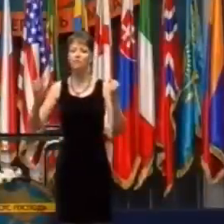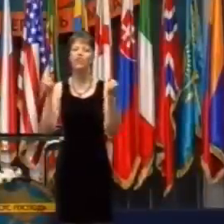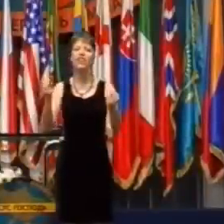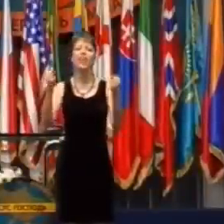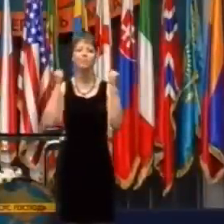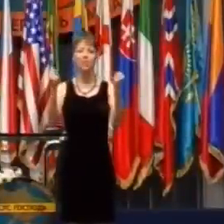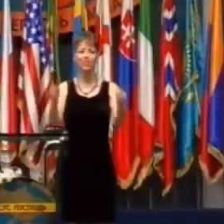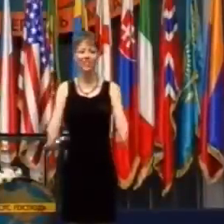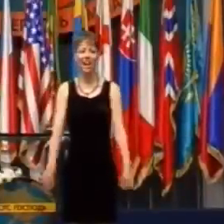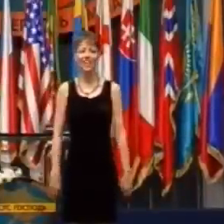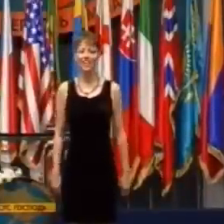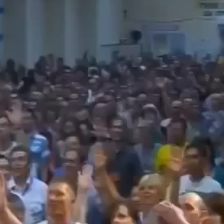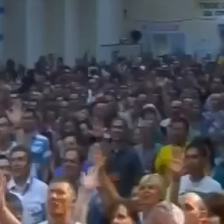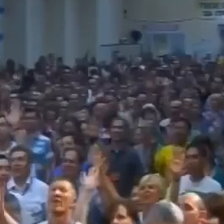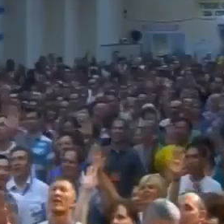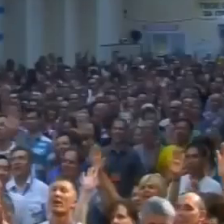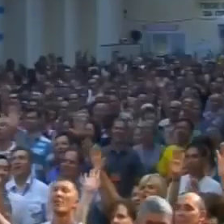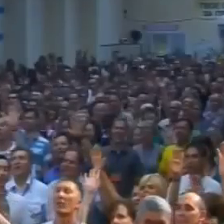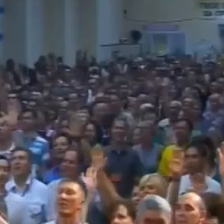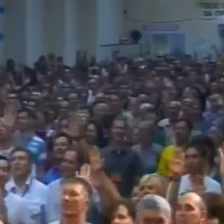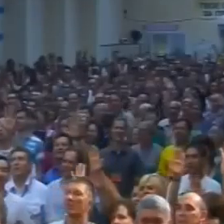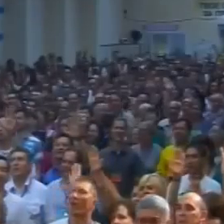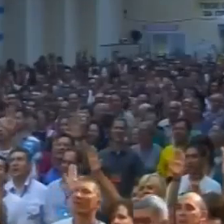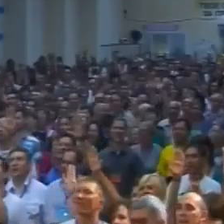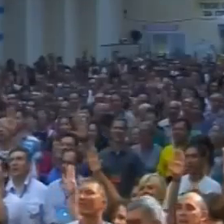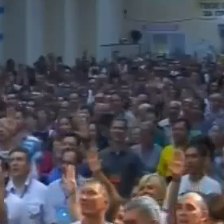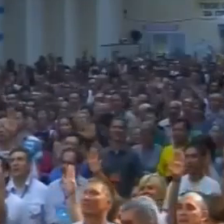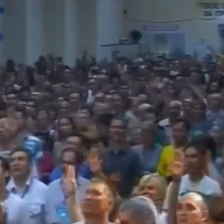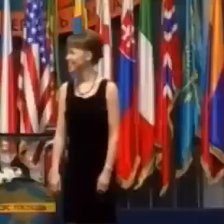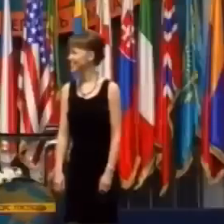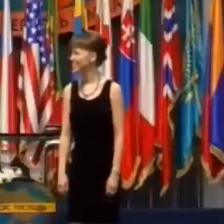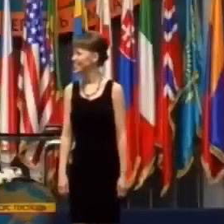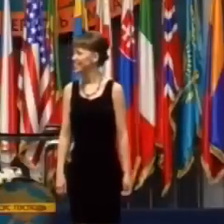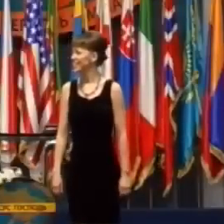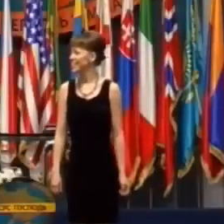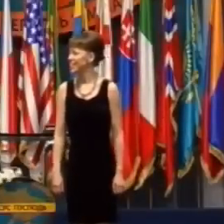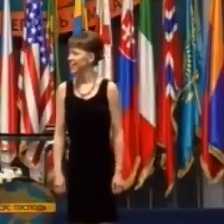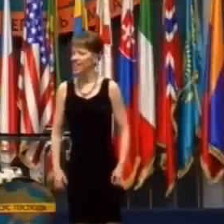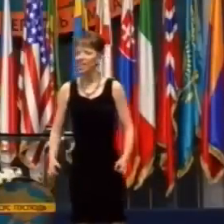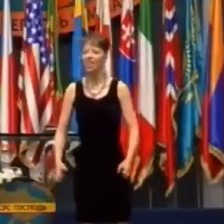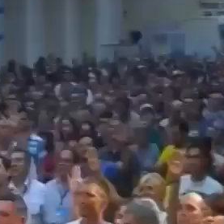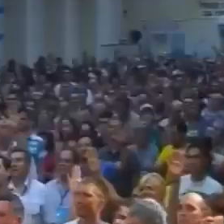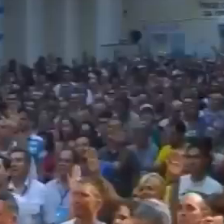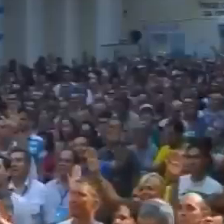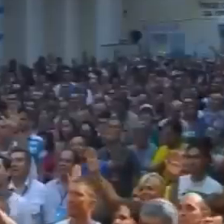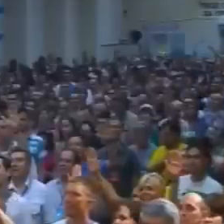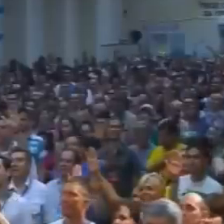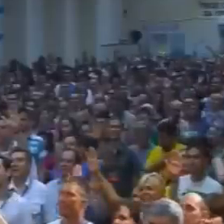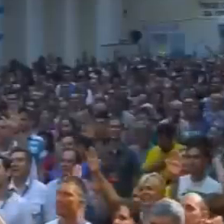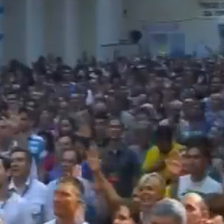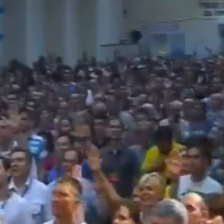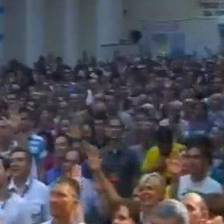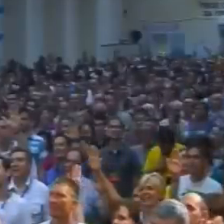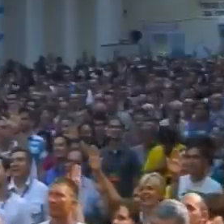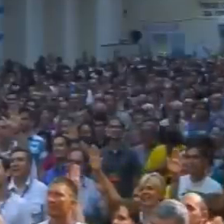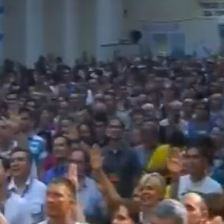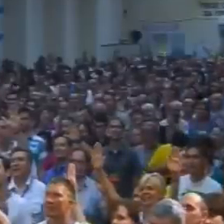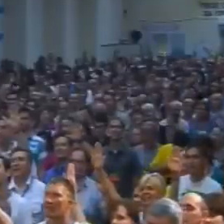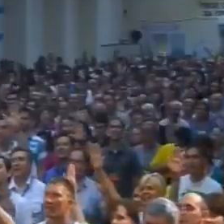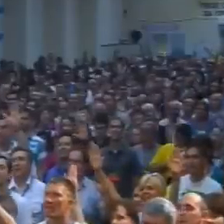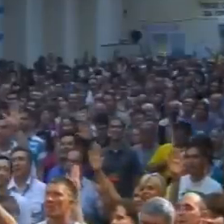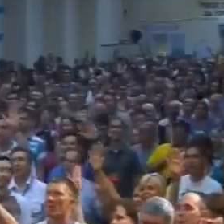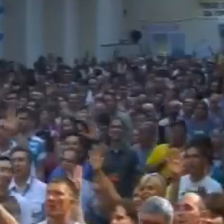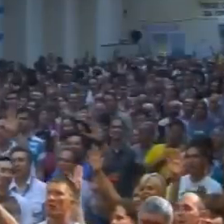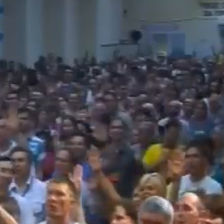Priniesť prosperitu a zaopatriť ochranu